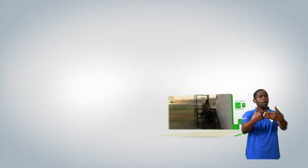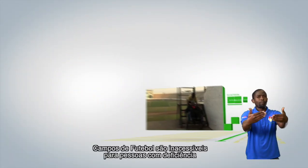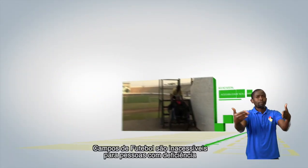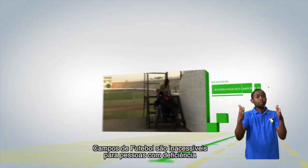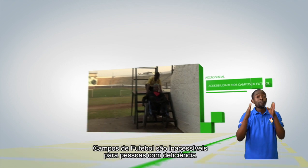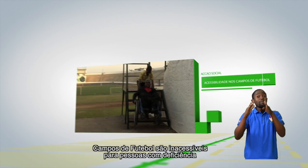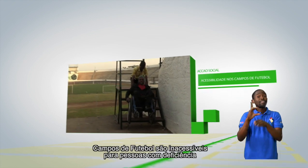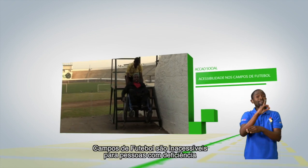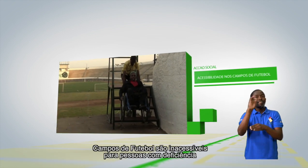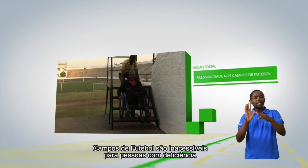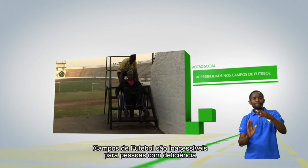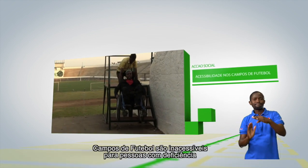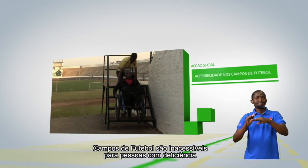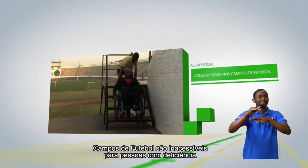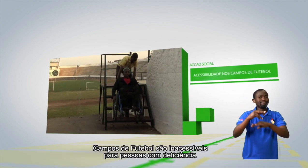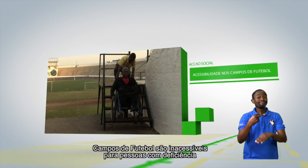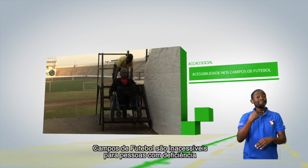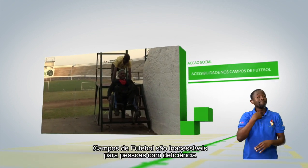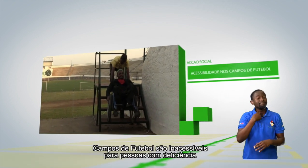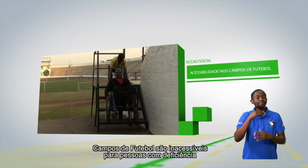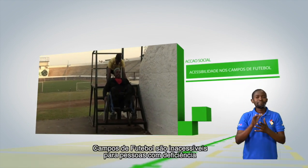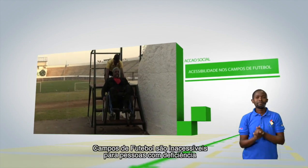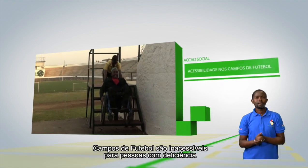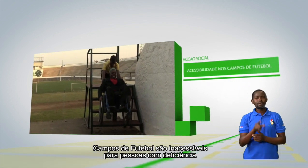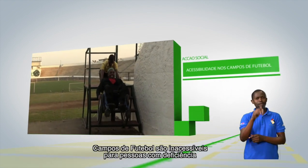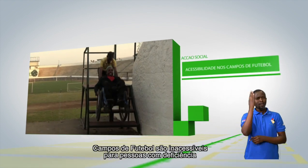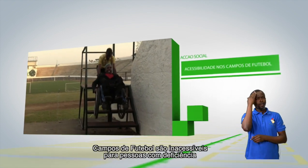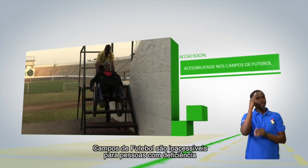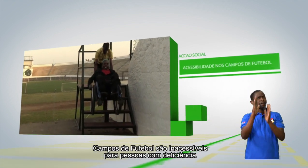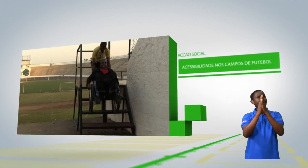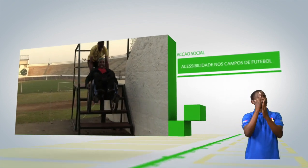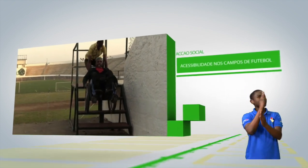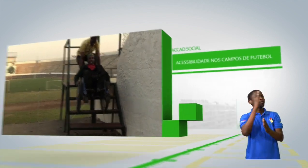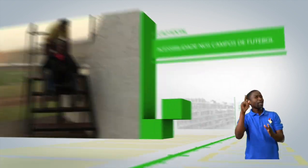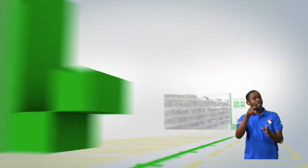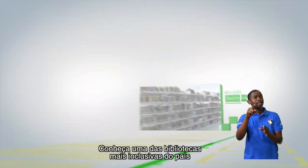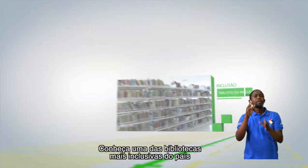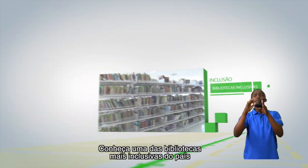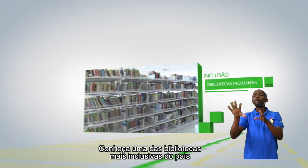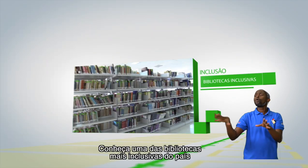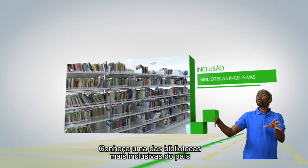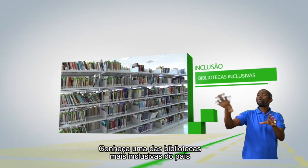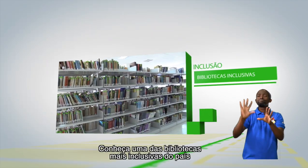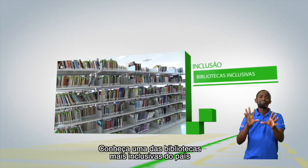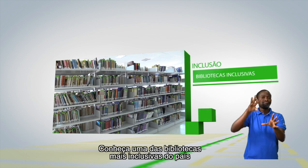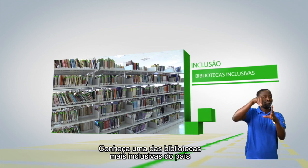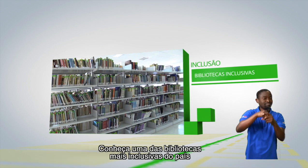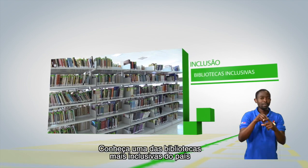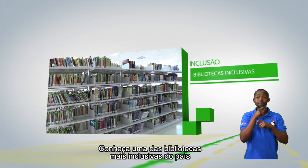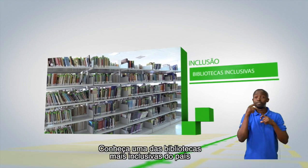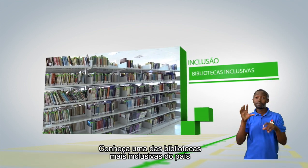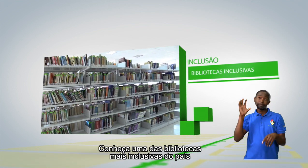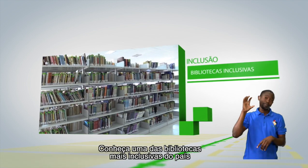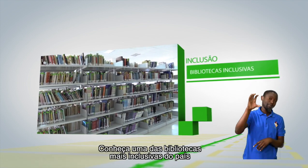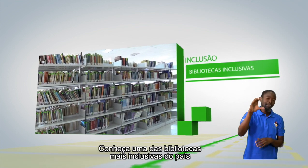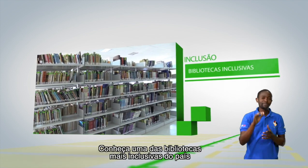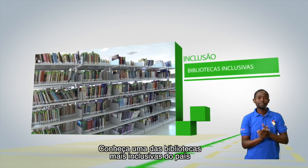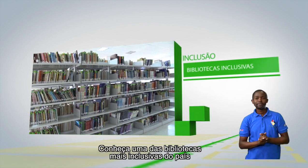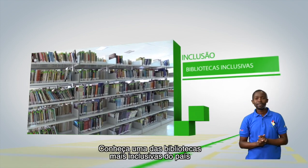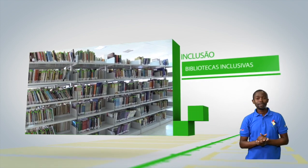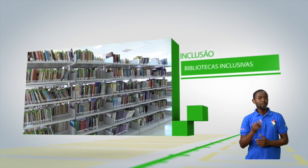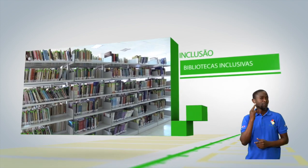Campos de futebol são inacessíveis para pessoas com deficiência. Conheça uma das bibliotecas mais